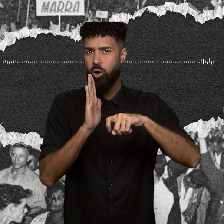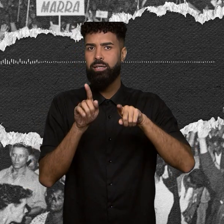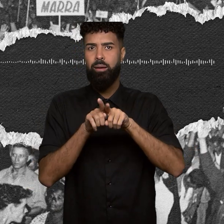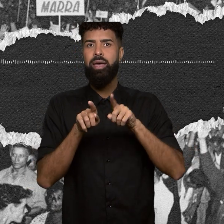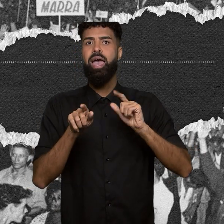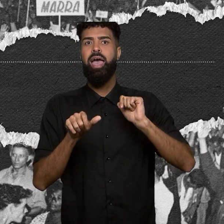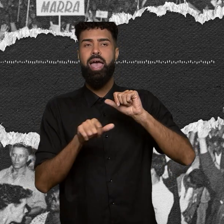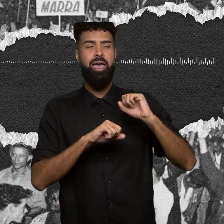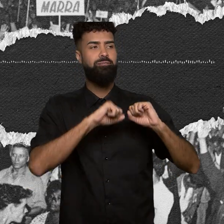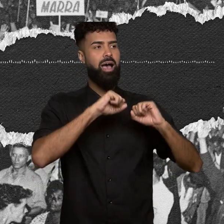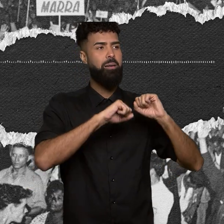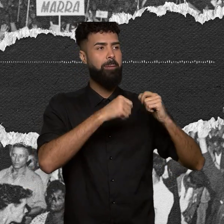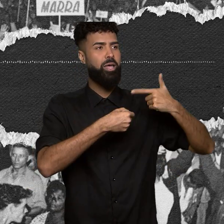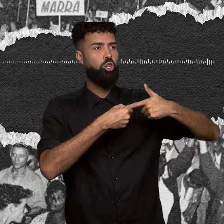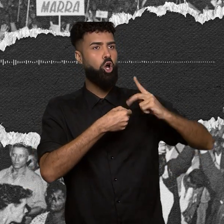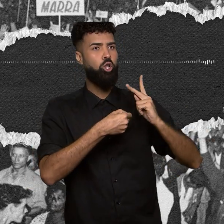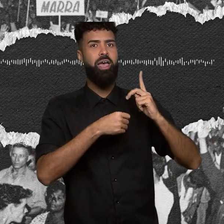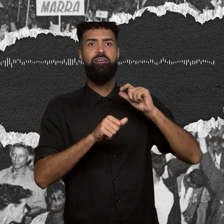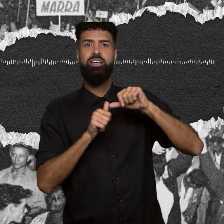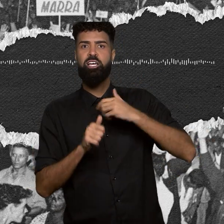refinarias de petróleo pelo governo João Goulart.